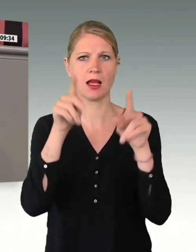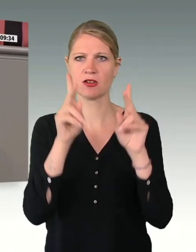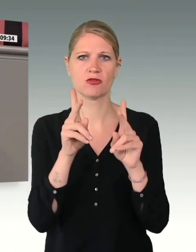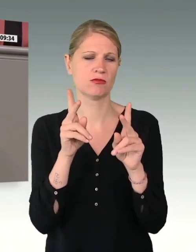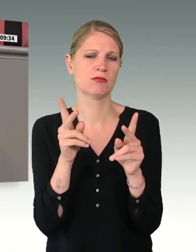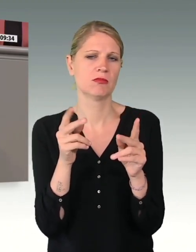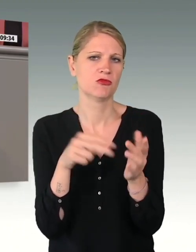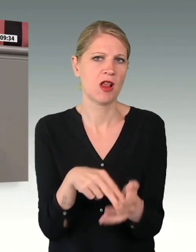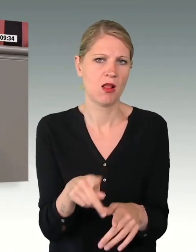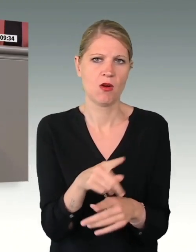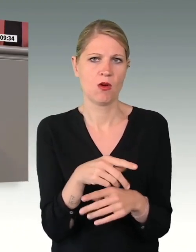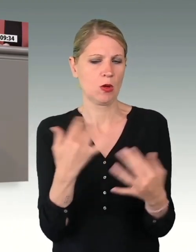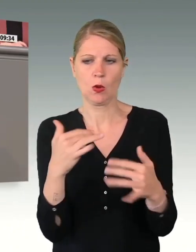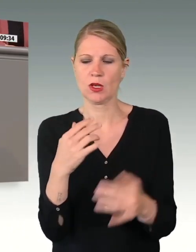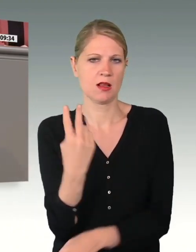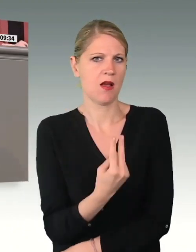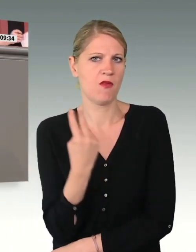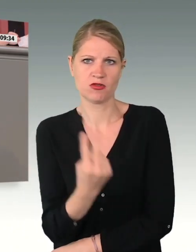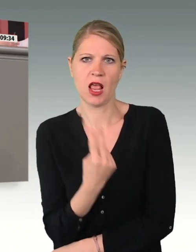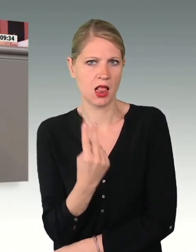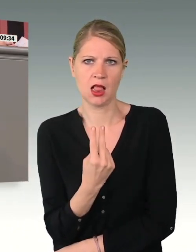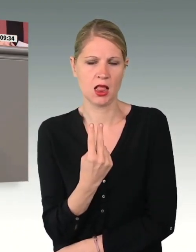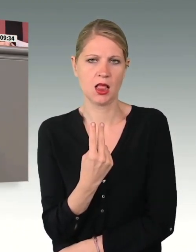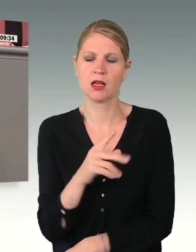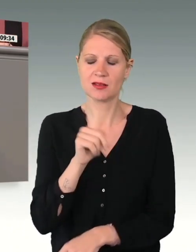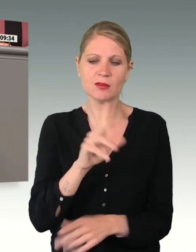selbstverständlich. Auch das muss sich ändern.